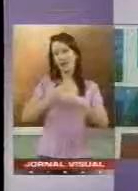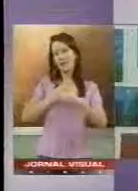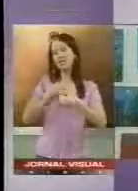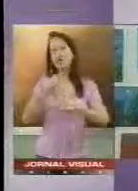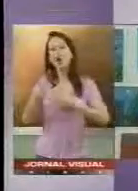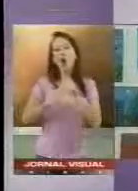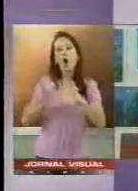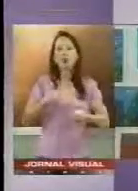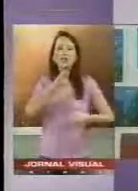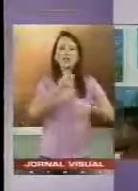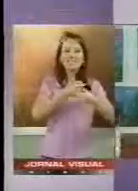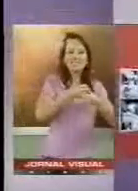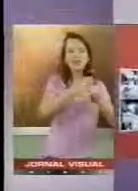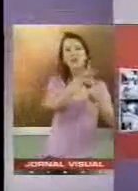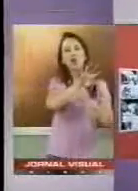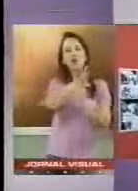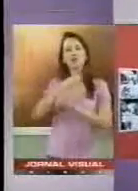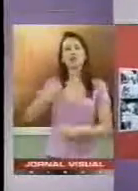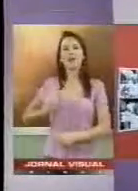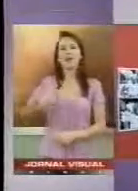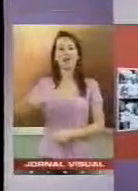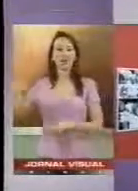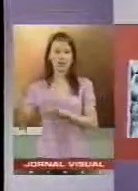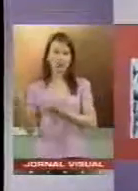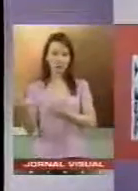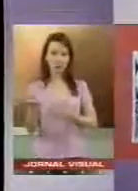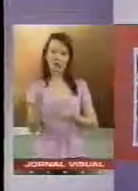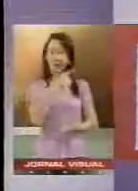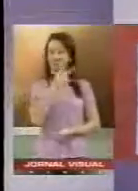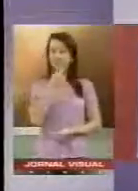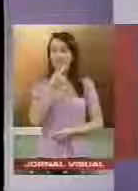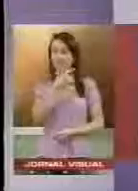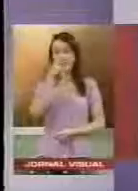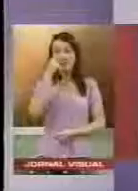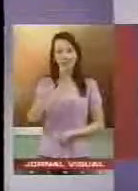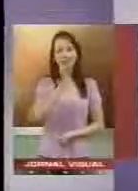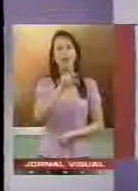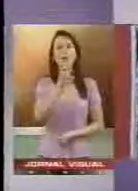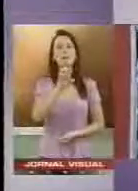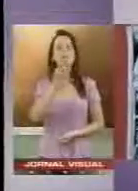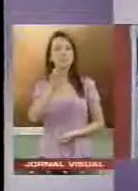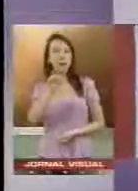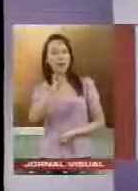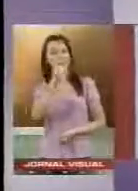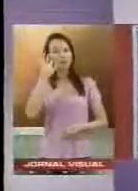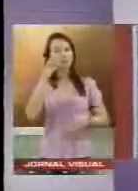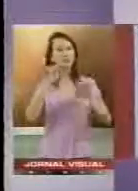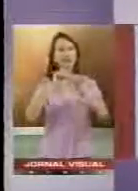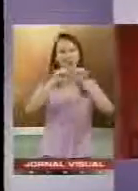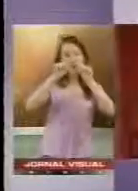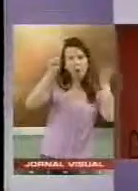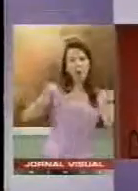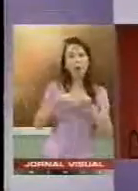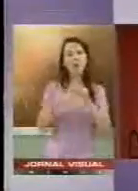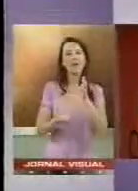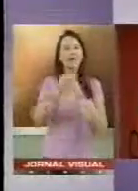esse impacto da cidade na vida deles. Assunto que interessou o Pedro. O grafiteiro pintou quadros e criou uma história em